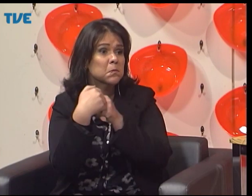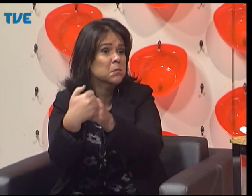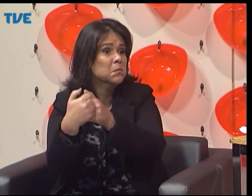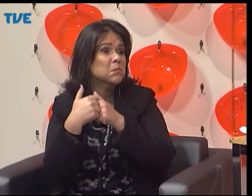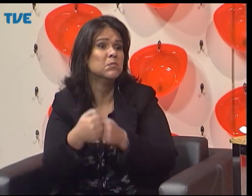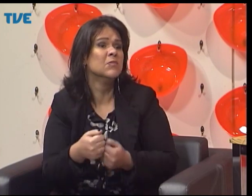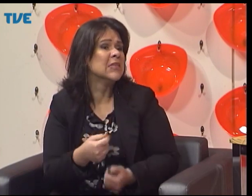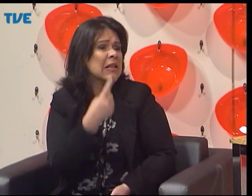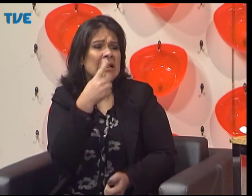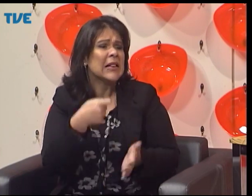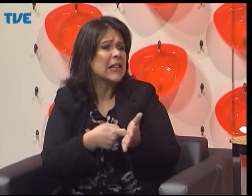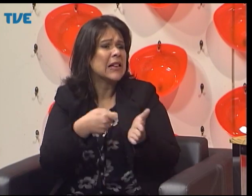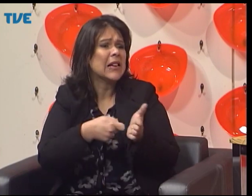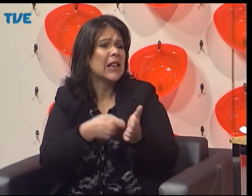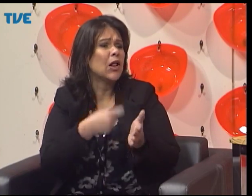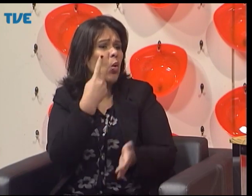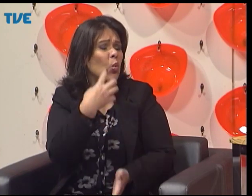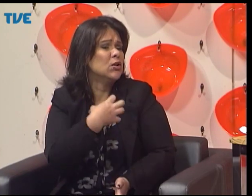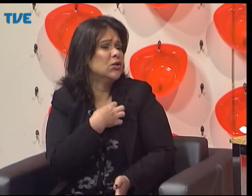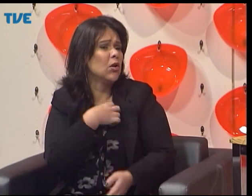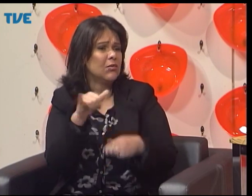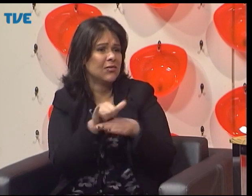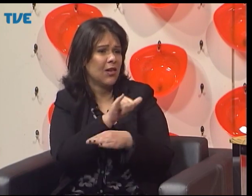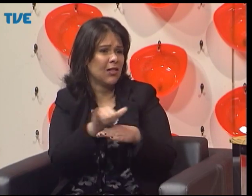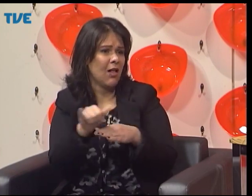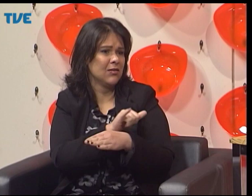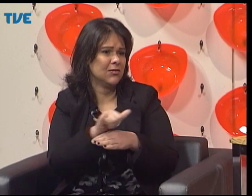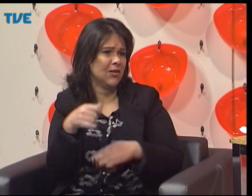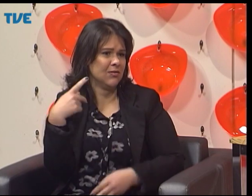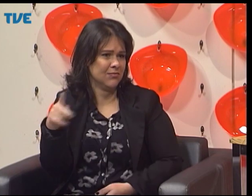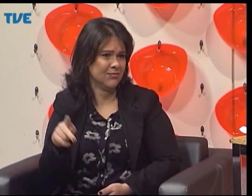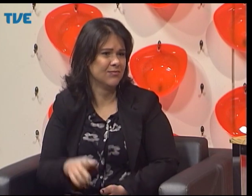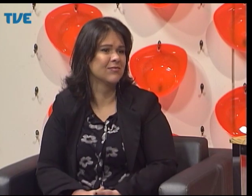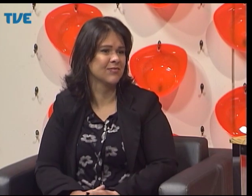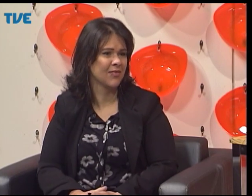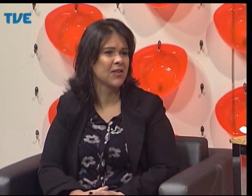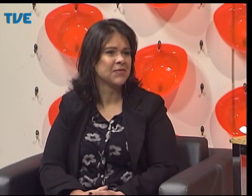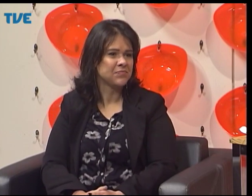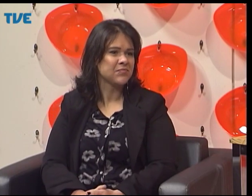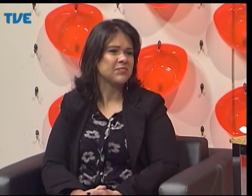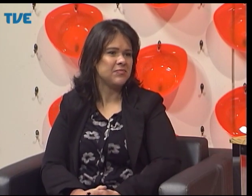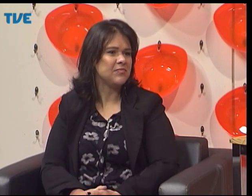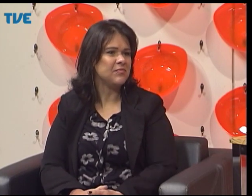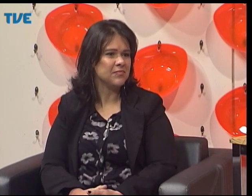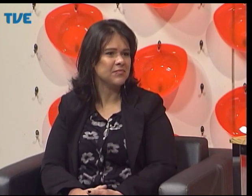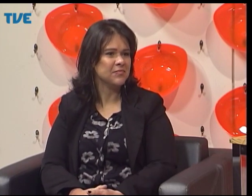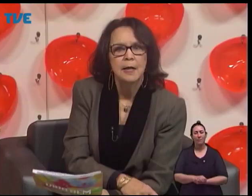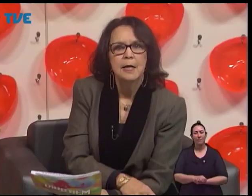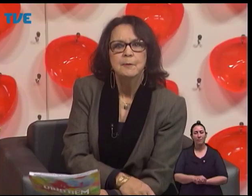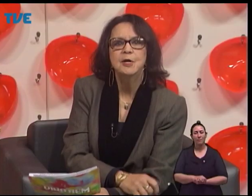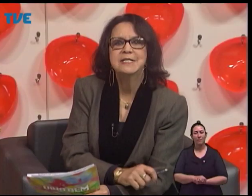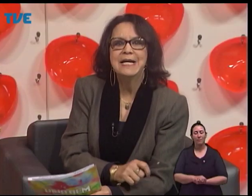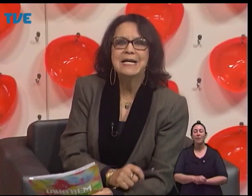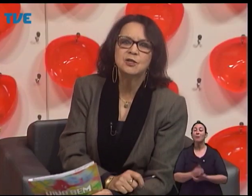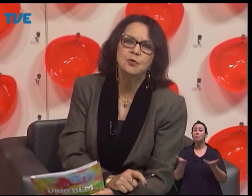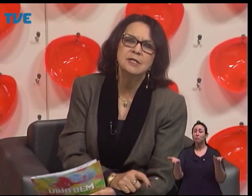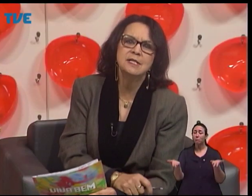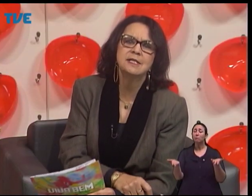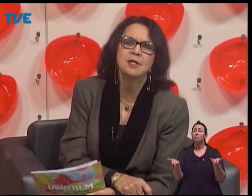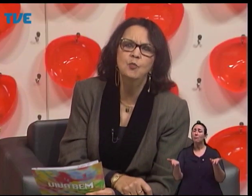muito... Ou a gente pode, por exemplo, eu já tracei diálogos, por exemplo, através do celular. Pois é, e as coisas estão